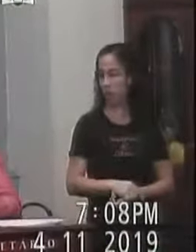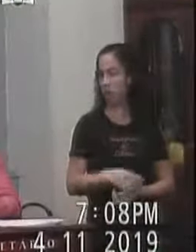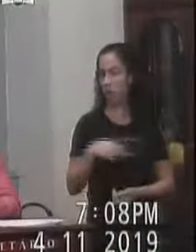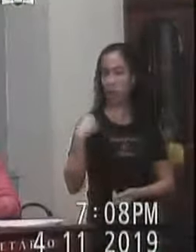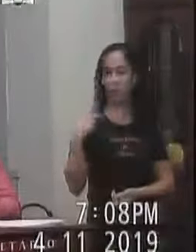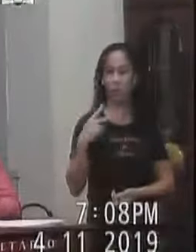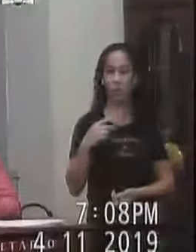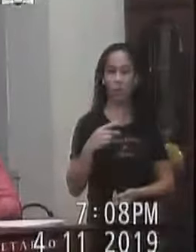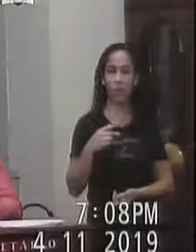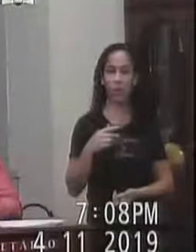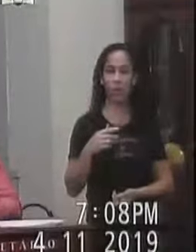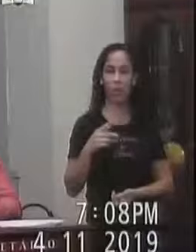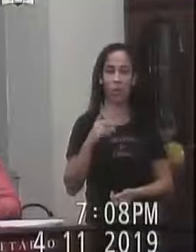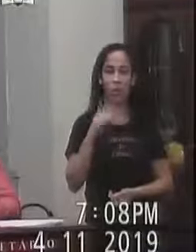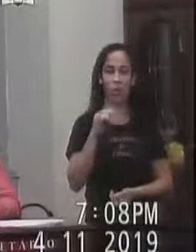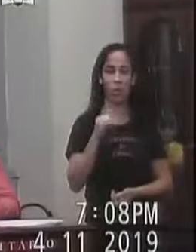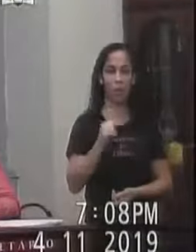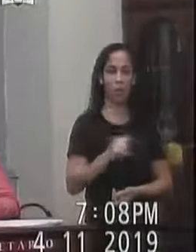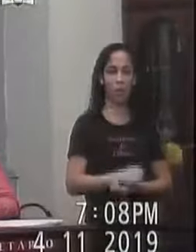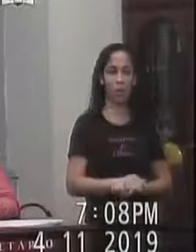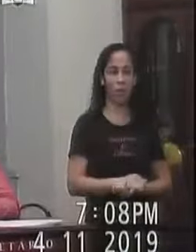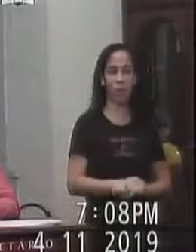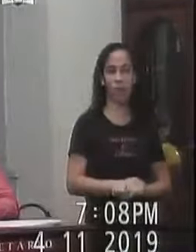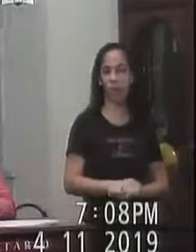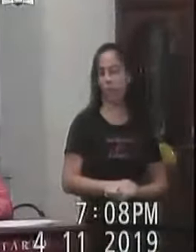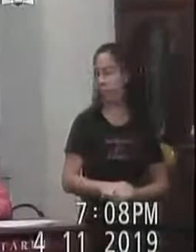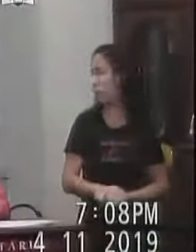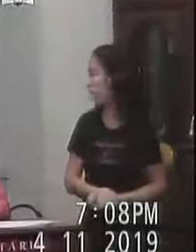Vereador David Barbosa Nogueira